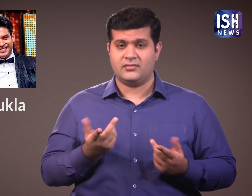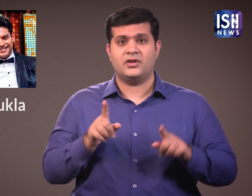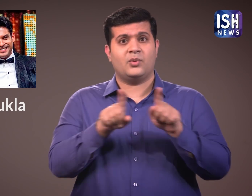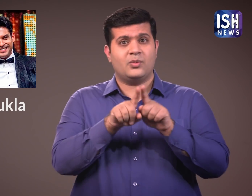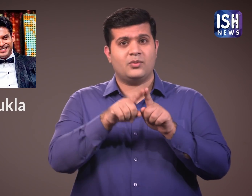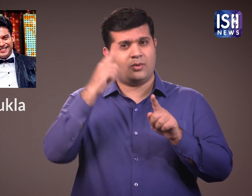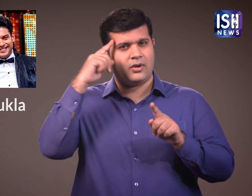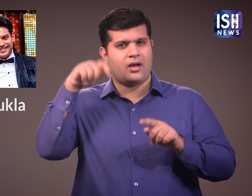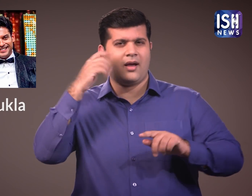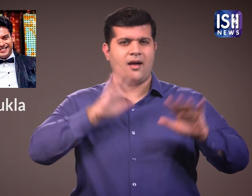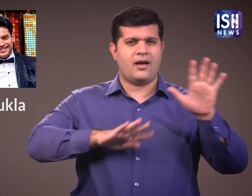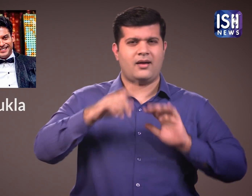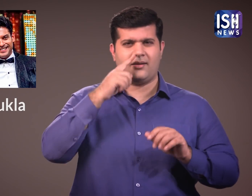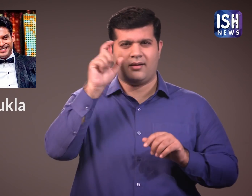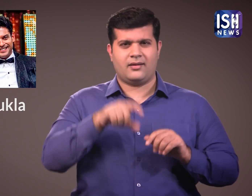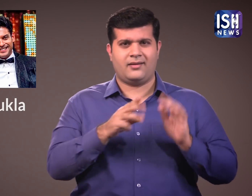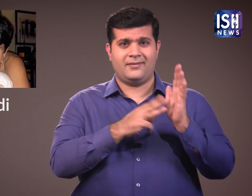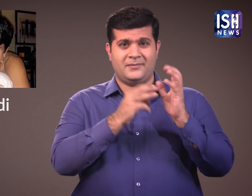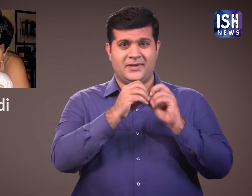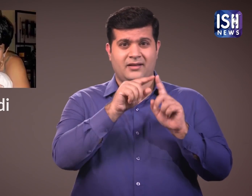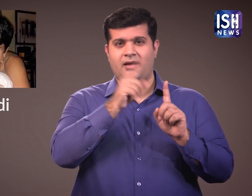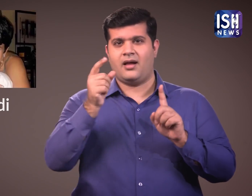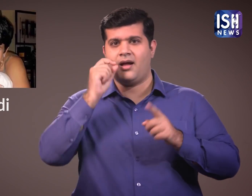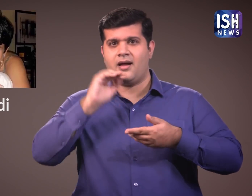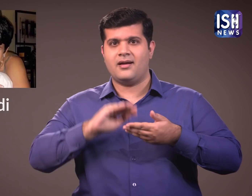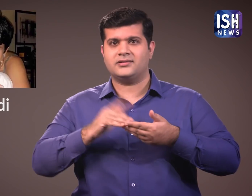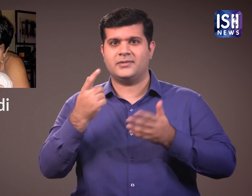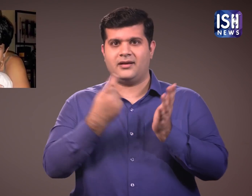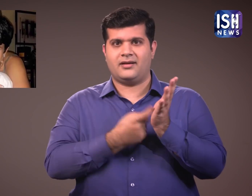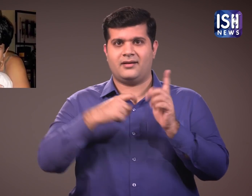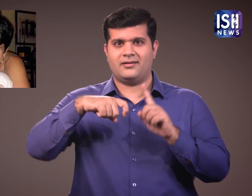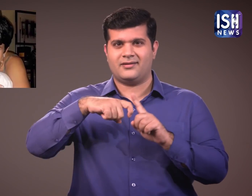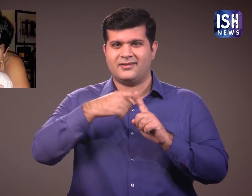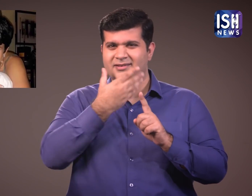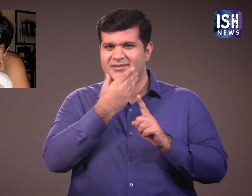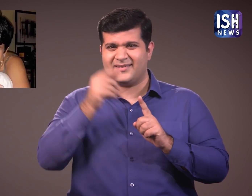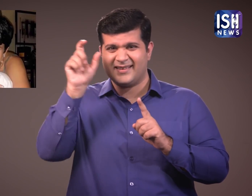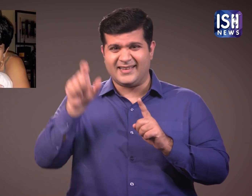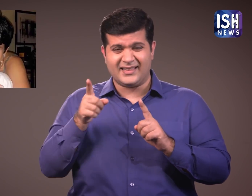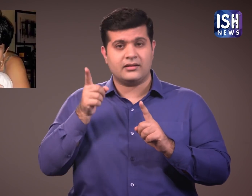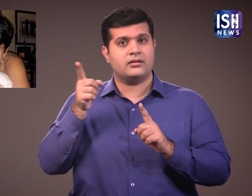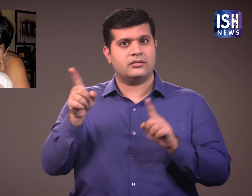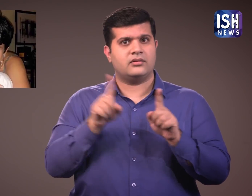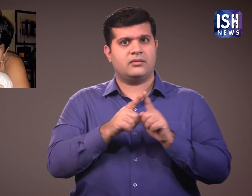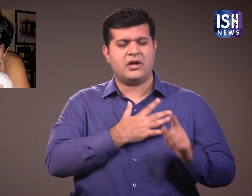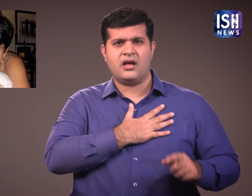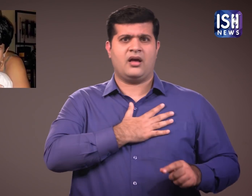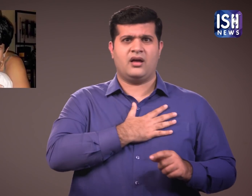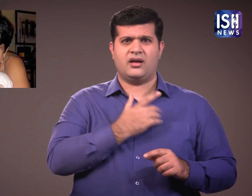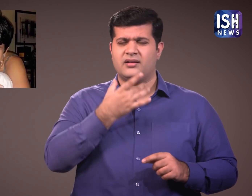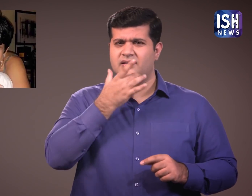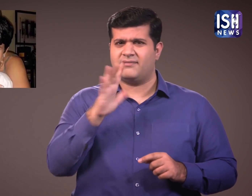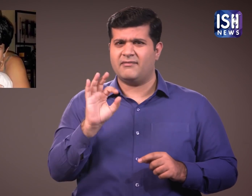40 साल की थी मंदीराबेदी के पती राजकौशल का भी 50 साल की उम्र में दिल का दौरा पढ़ने से निधन हो गया